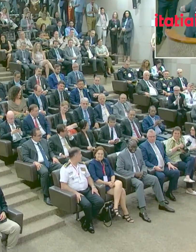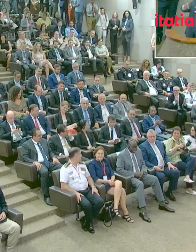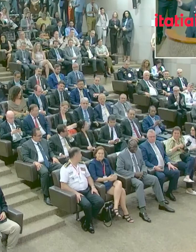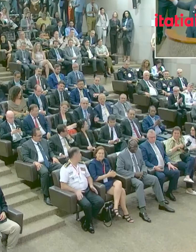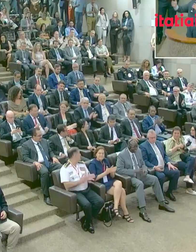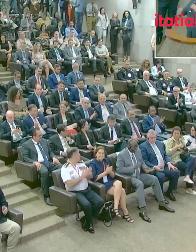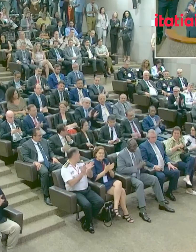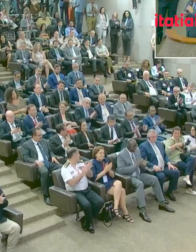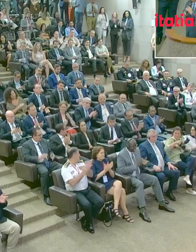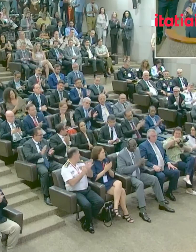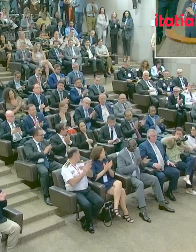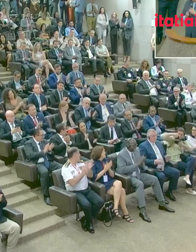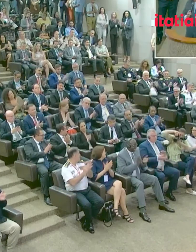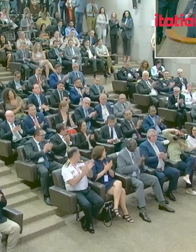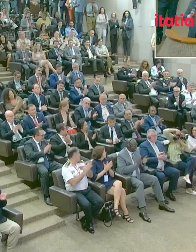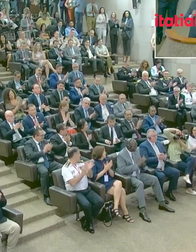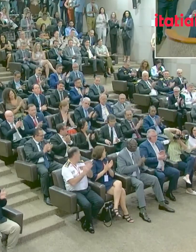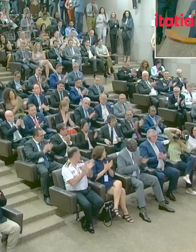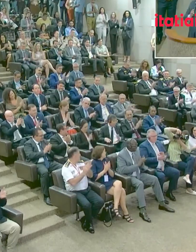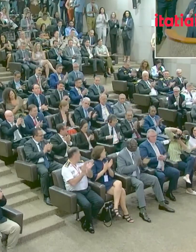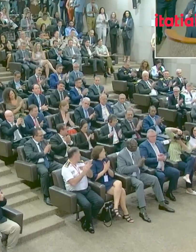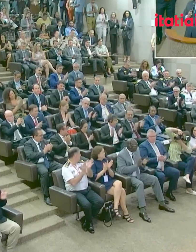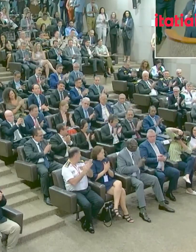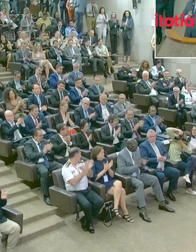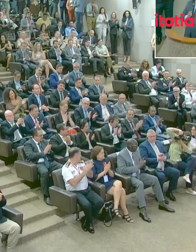os ministros e representantes do Mercosul.